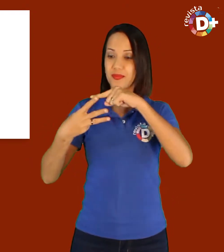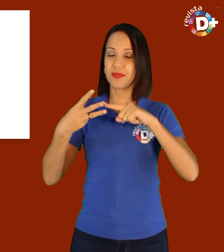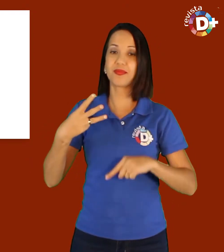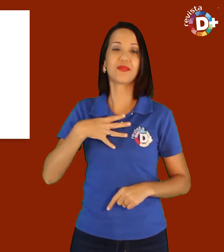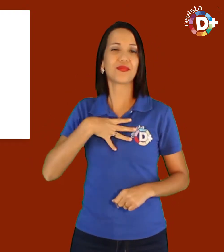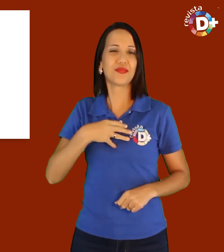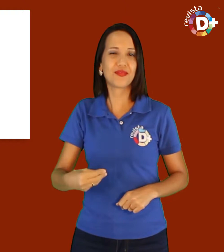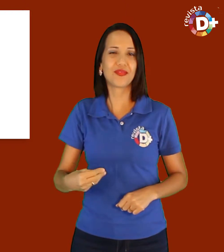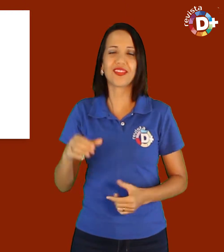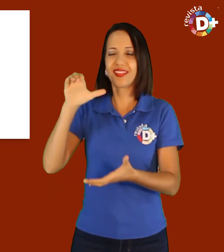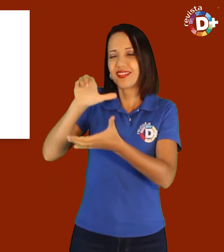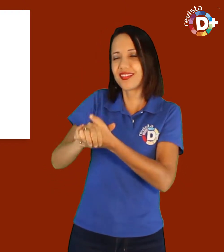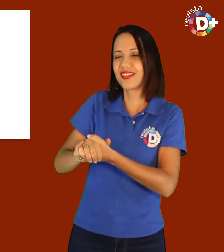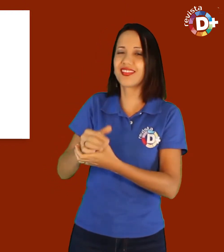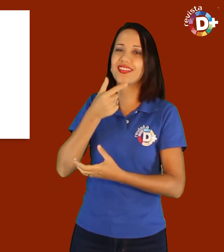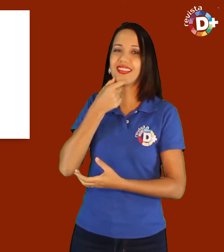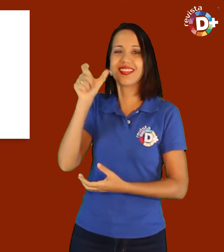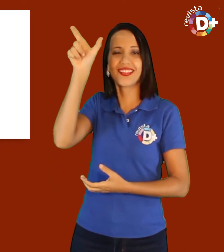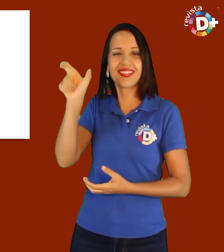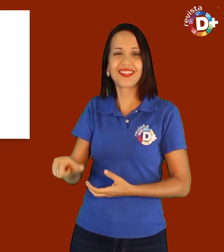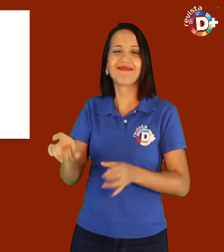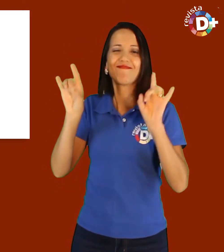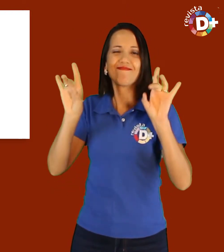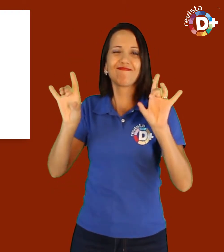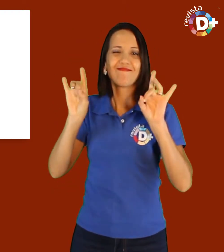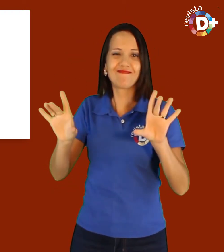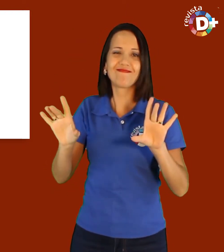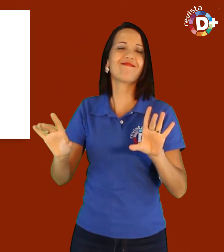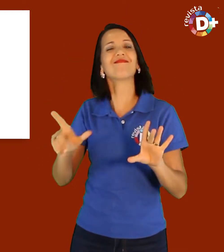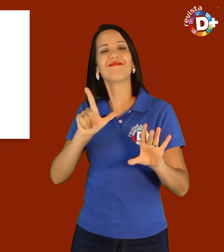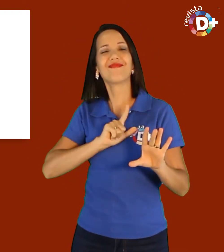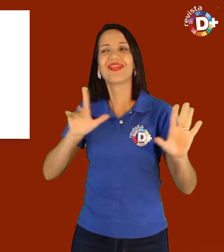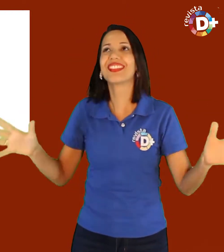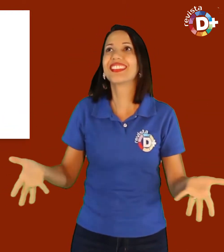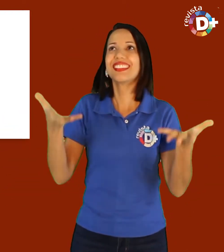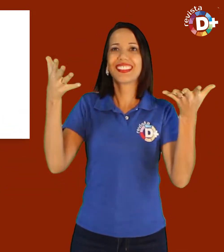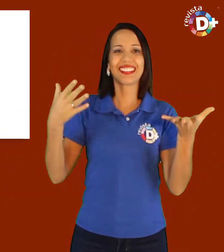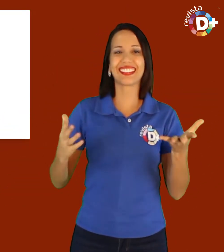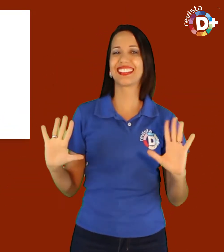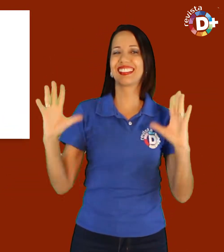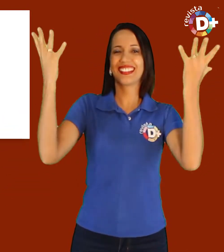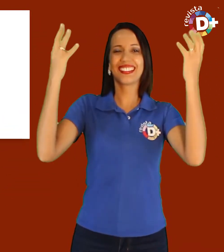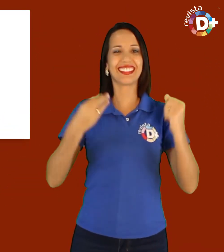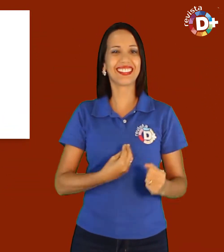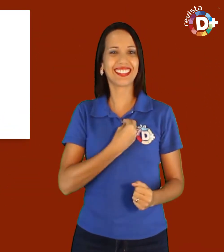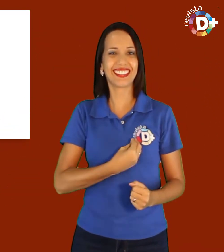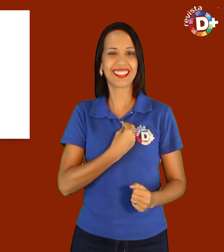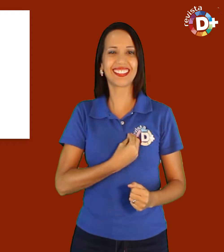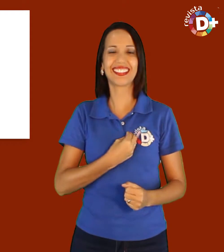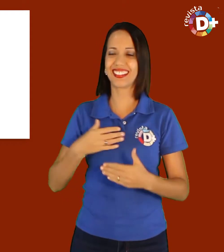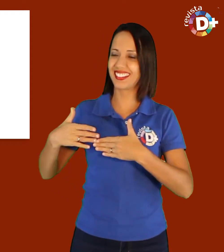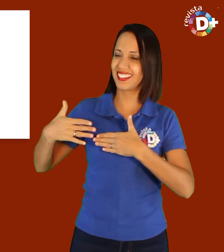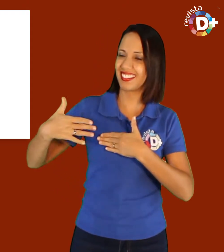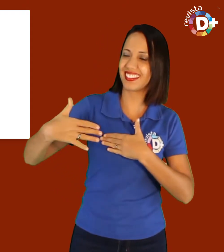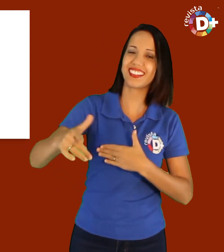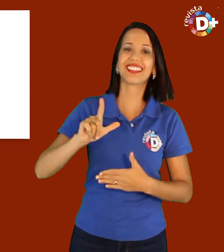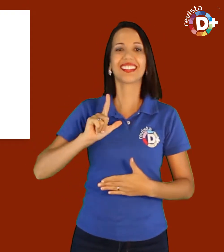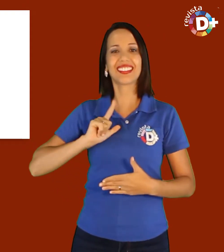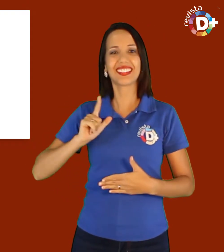três filhos, esposa de um marido mais que especial, tenho que enaltecer e celebrar a vida. Nesses mais de